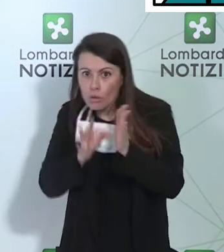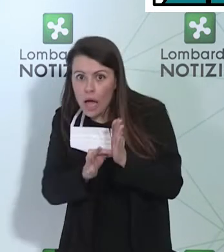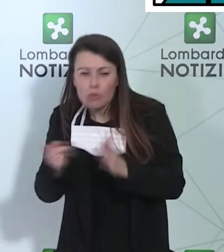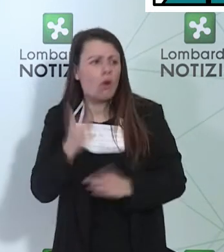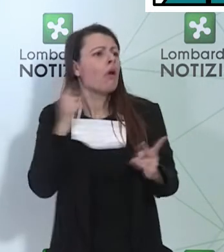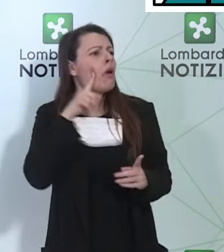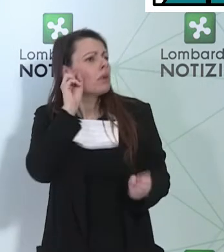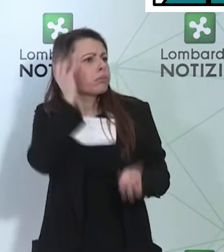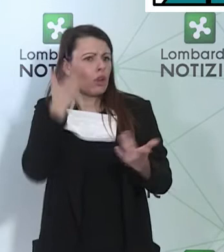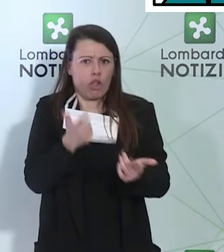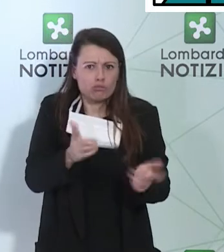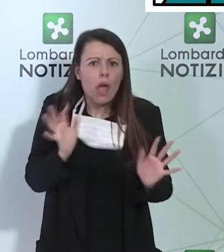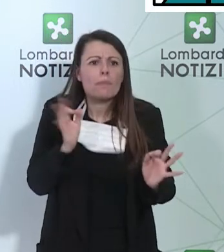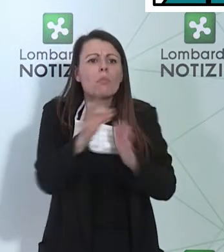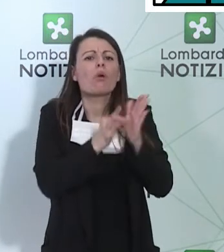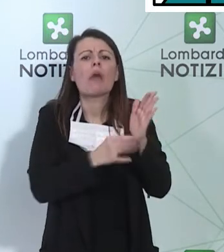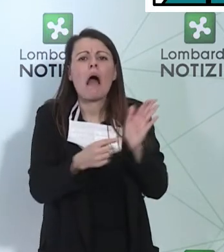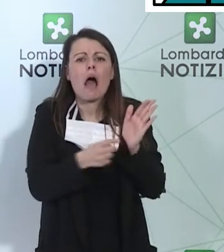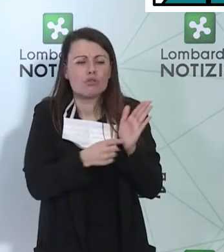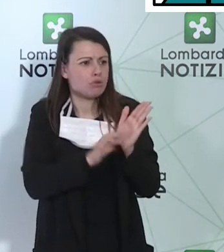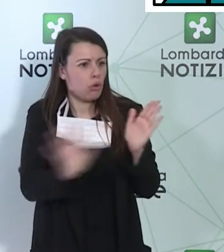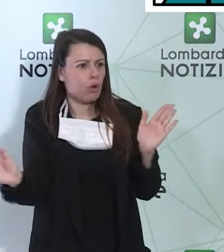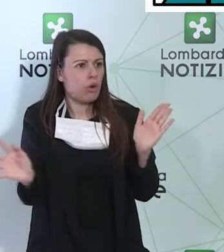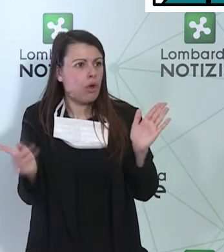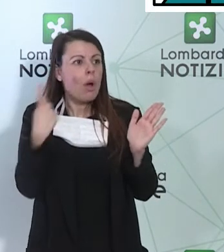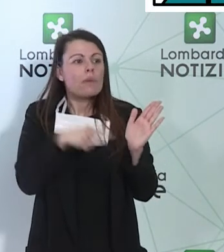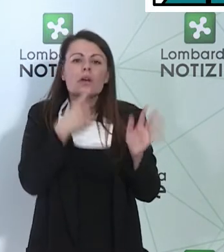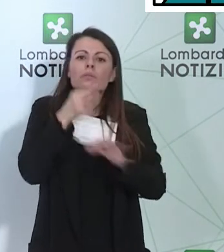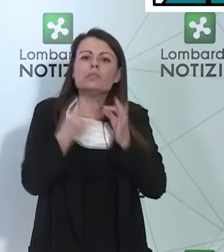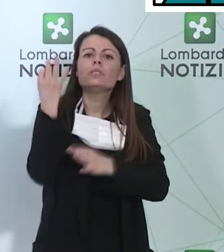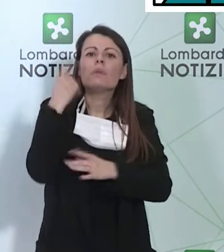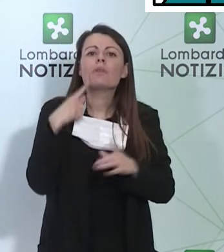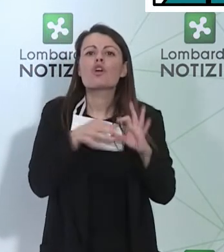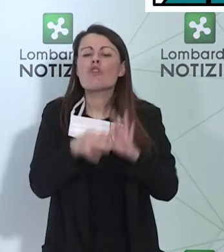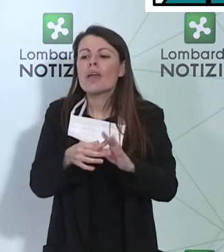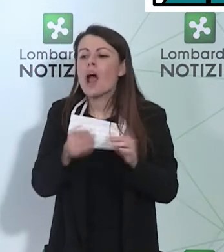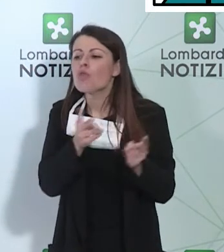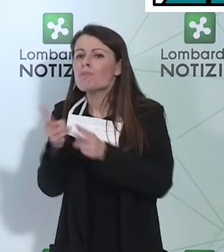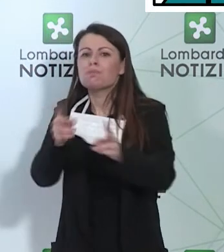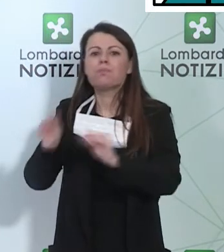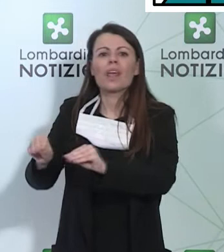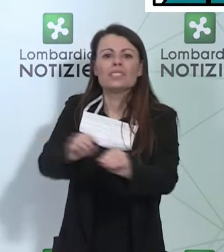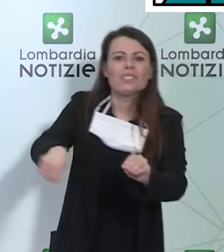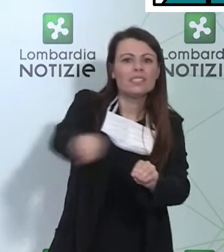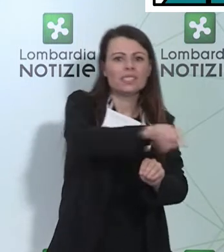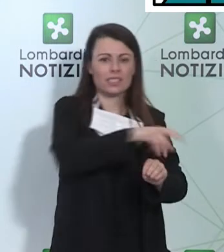nel senso che il discorso si riferisce sempre ai presidi che avrebbero dovuto essere di ben